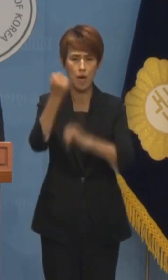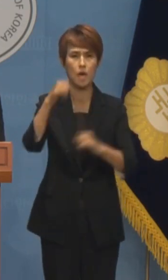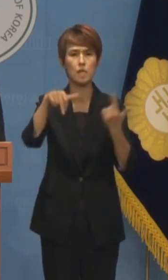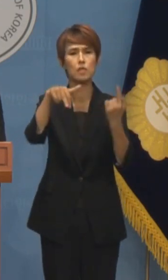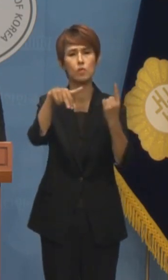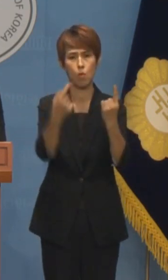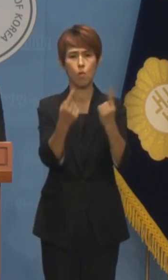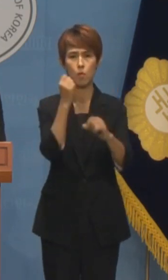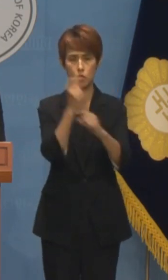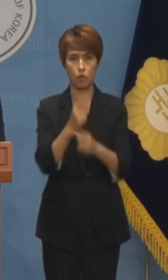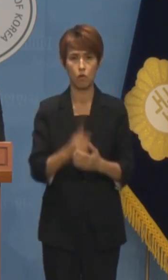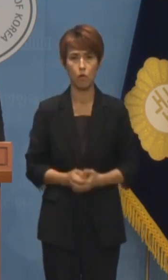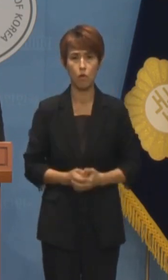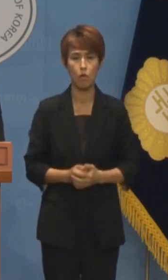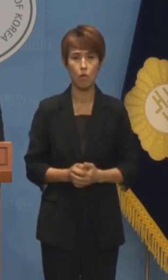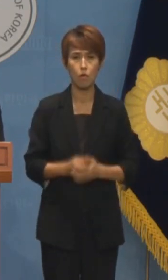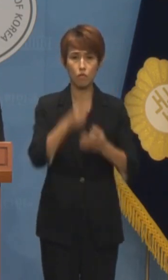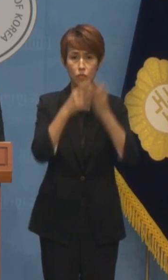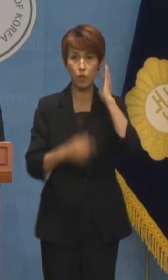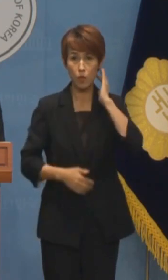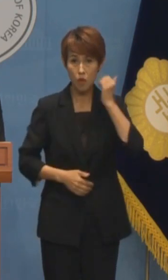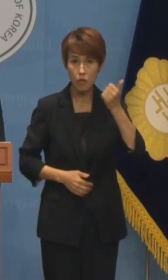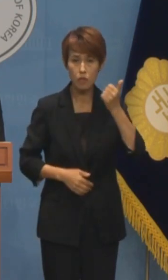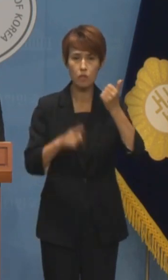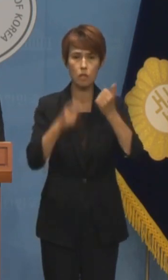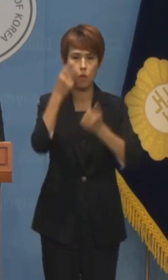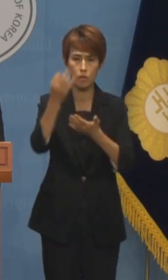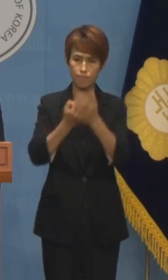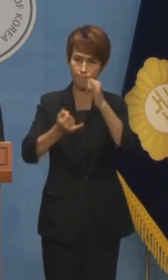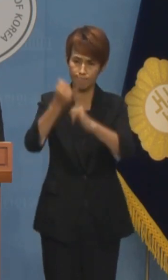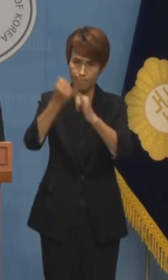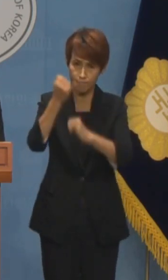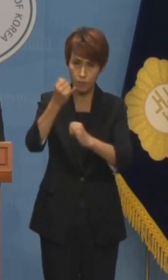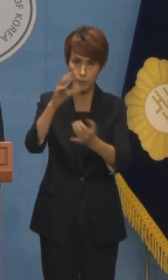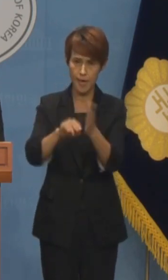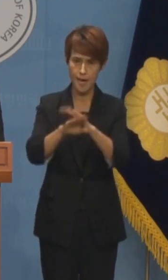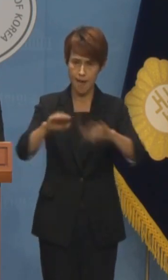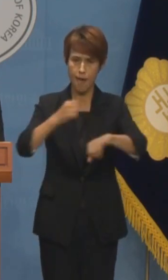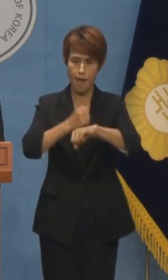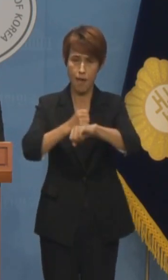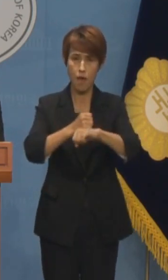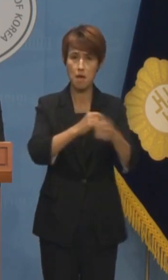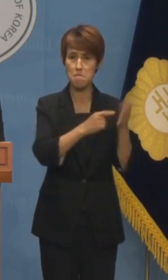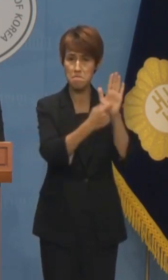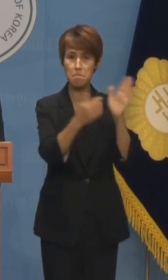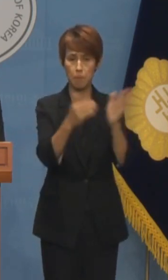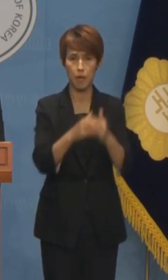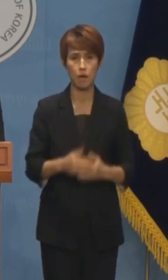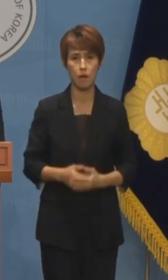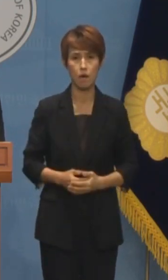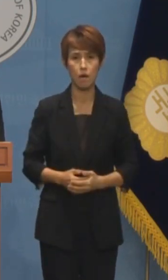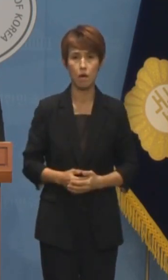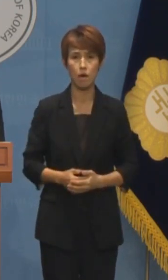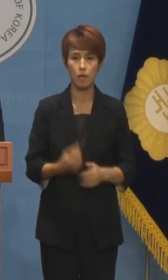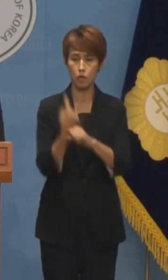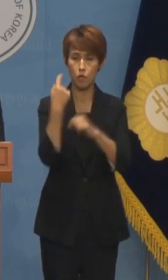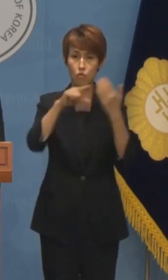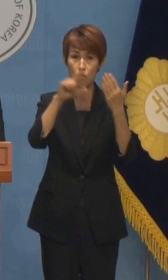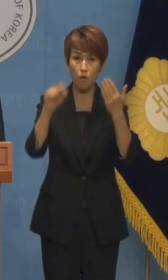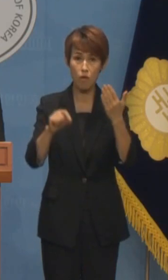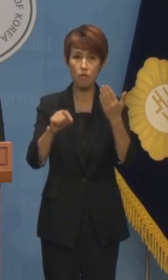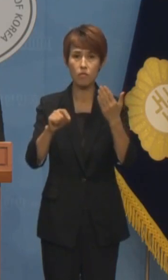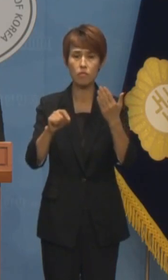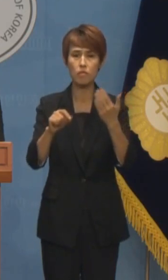취임 직후부터 체불임금에 대한 강경 대응을 주문했습니다 지난해 9월에는 현 국민의힘 당대표인